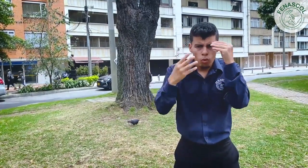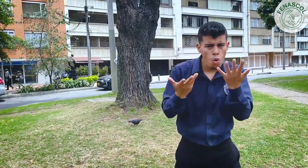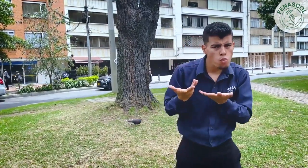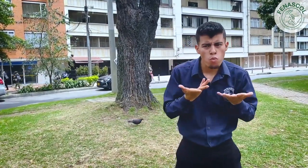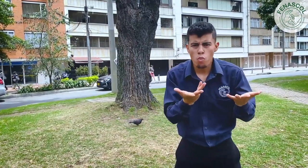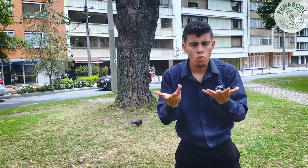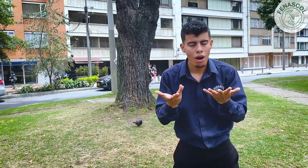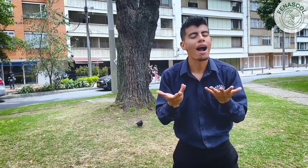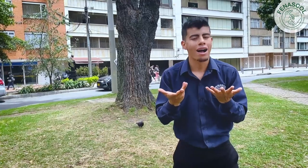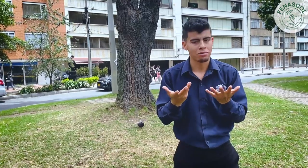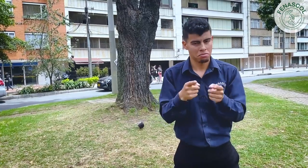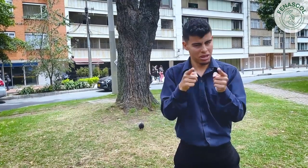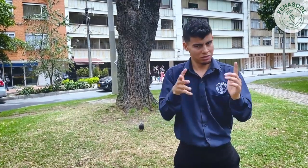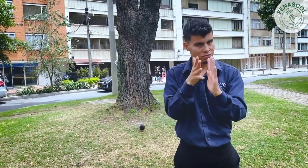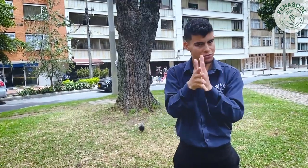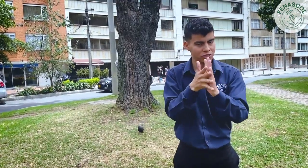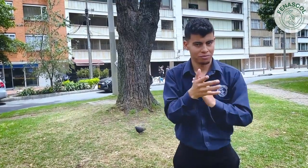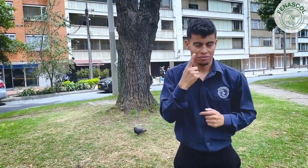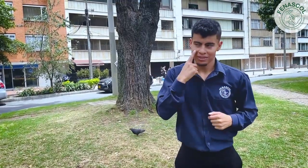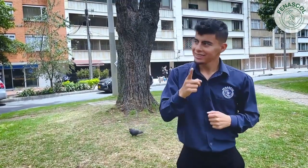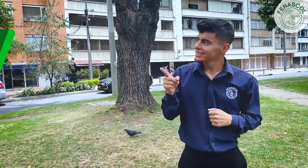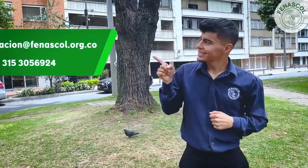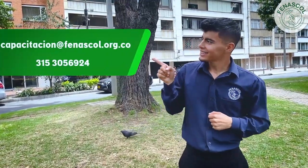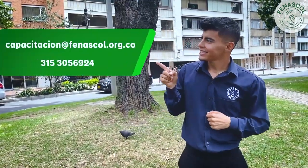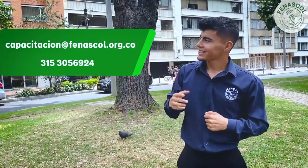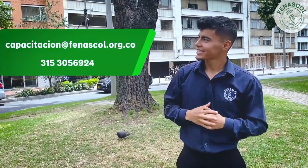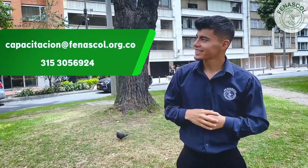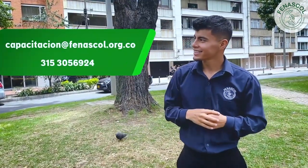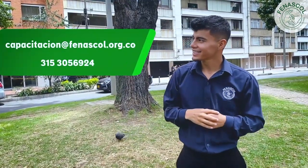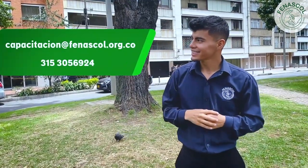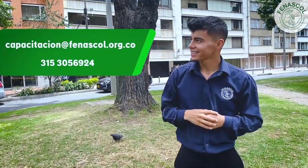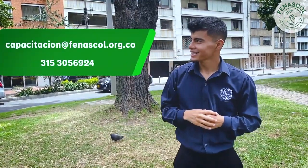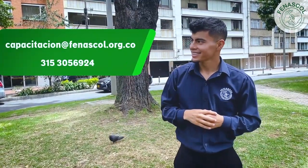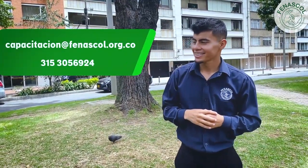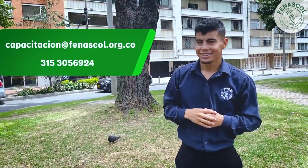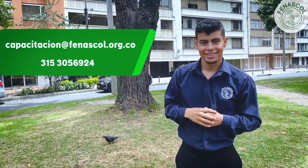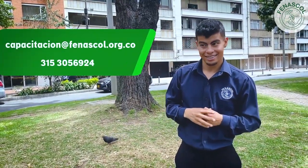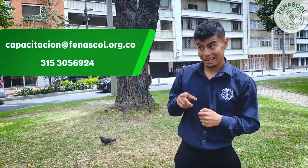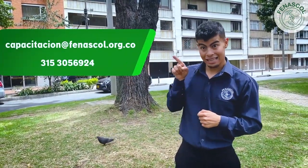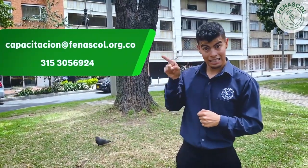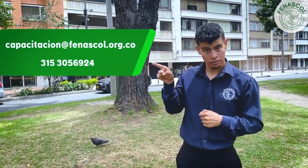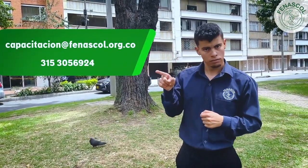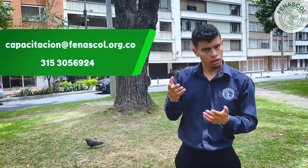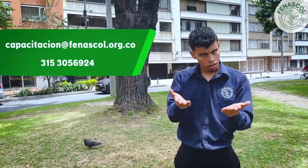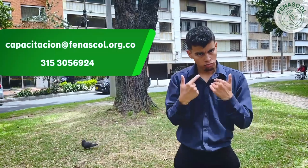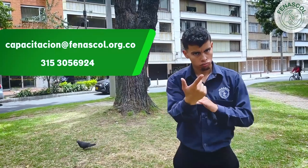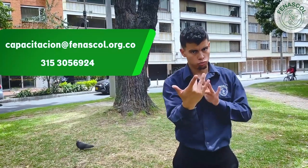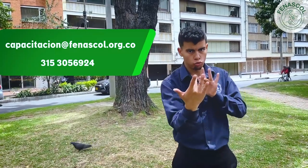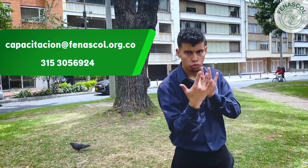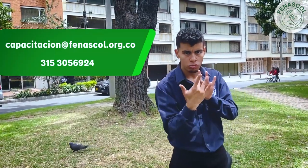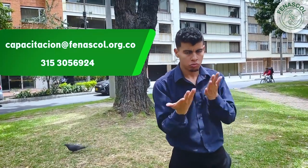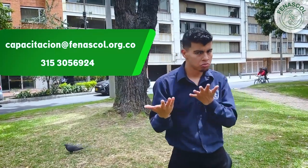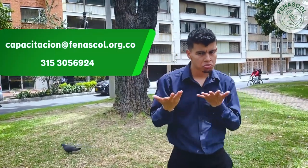comunicarte a capacitación arrobafenascol.org.co 315-3056